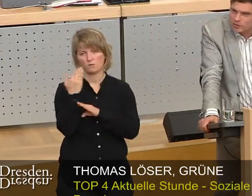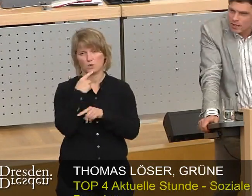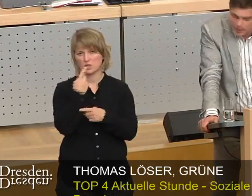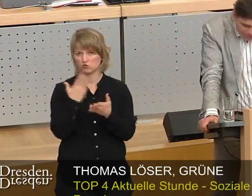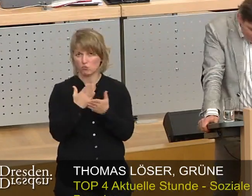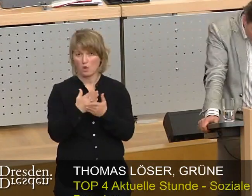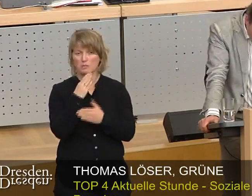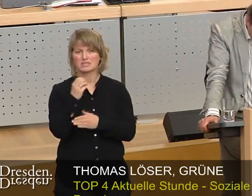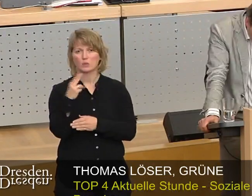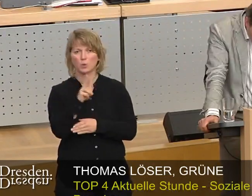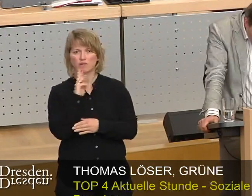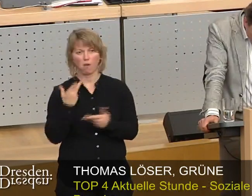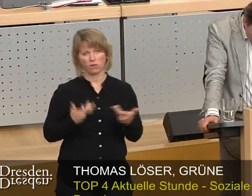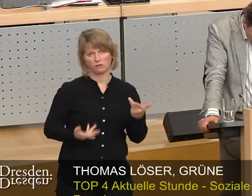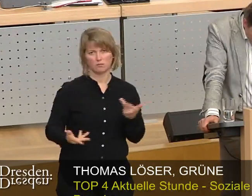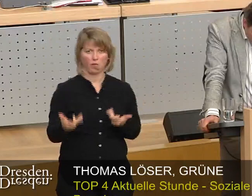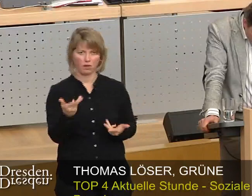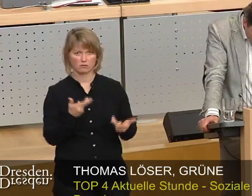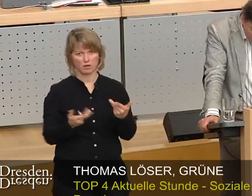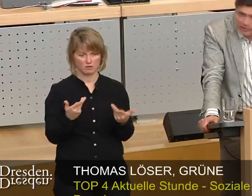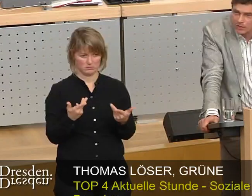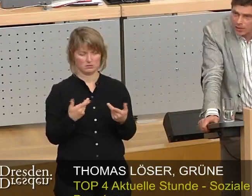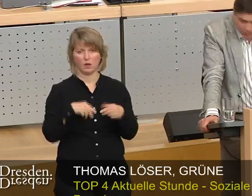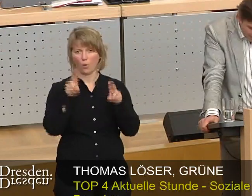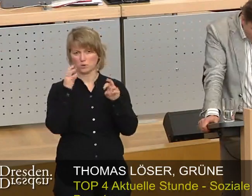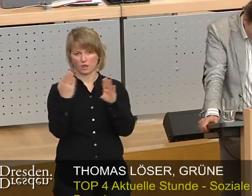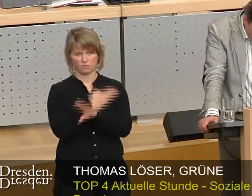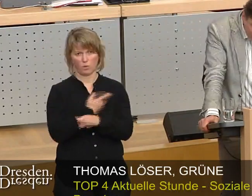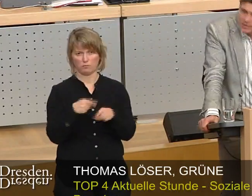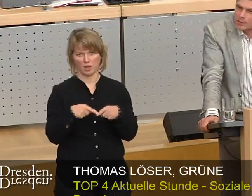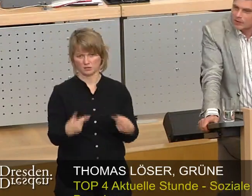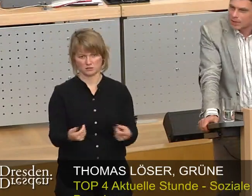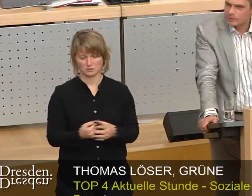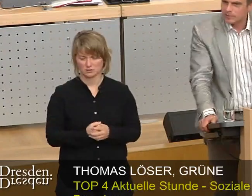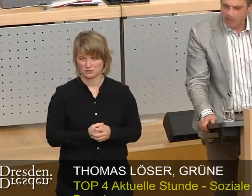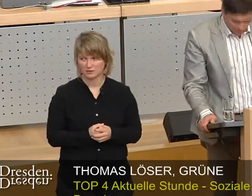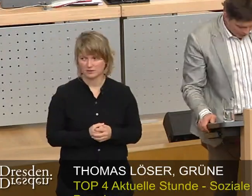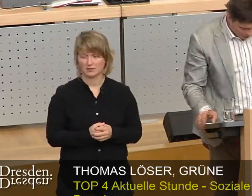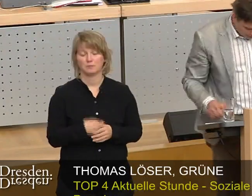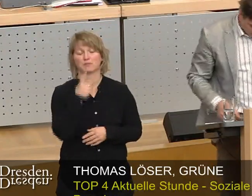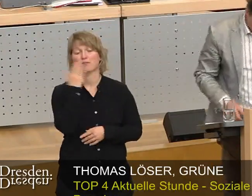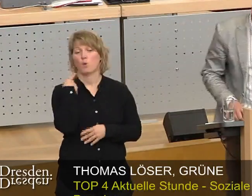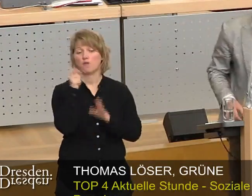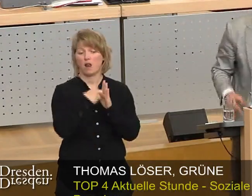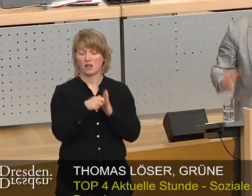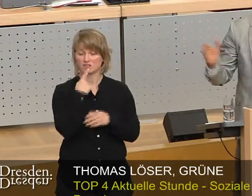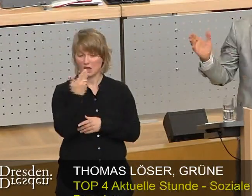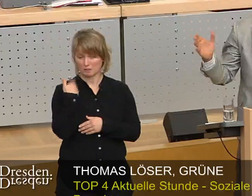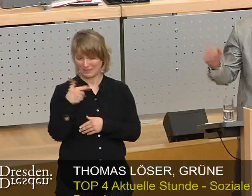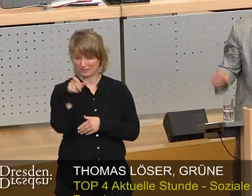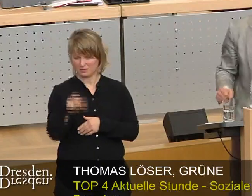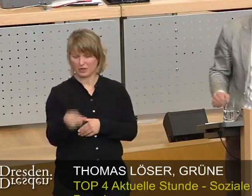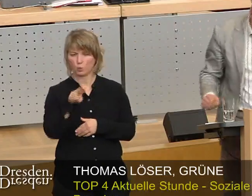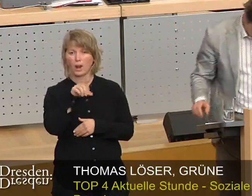die CDU, die eiert hier sowas von rum und das noch vor Ostern. Ich will Ihnen das mal kurz zeigen. Sie haben im Wahlkampf gesagt mit Ihrem Kandidaten Herrn Ulbich, 5